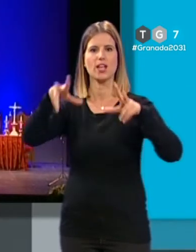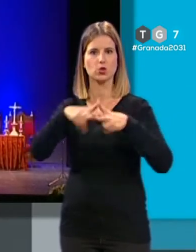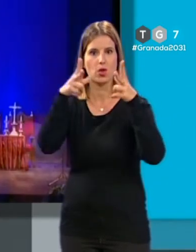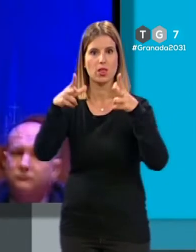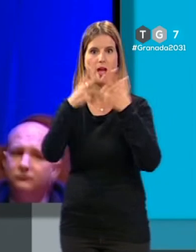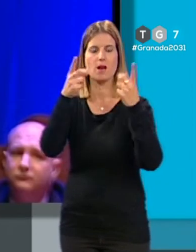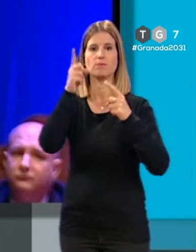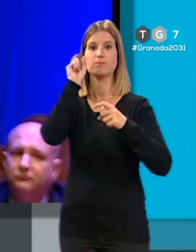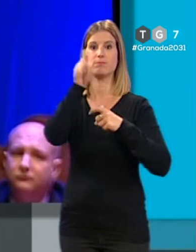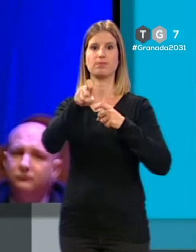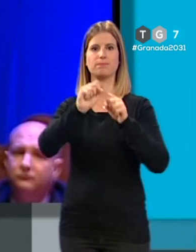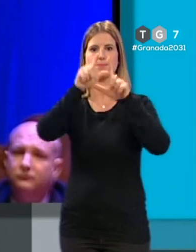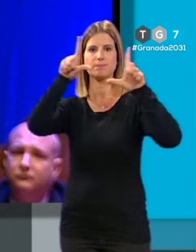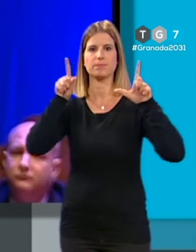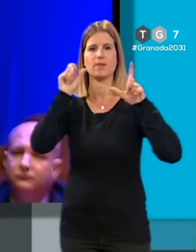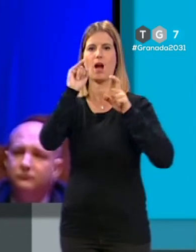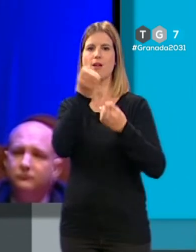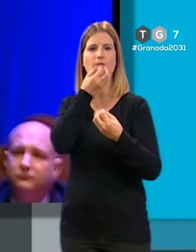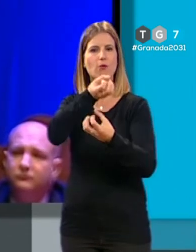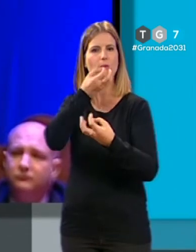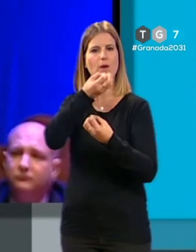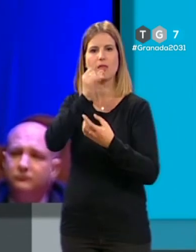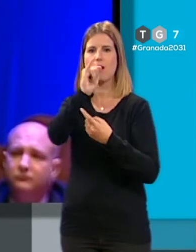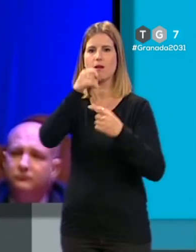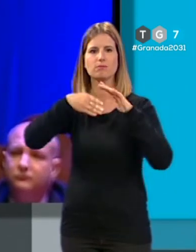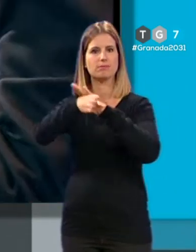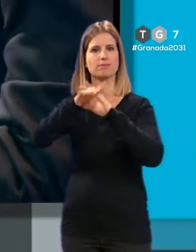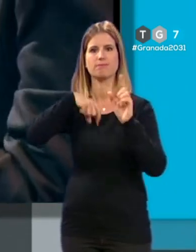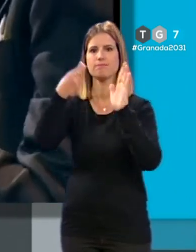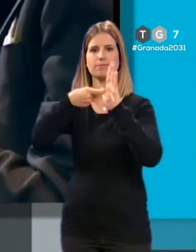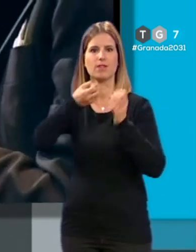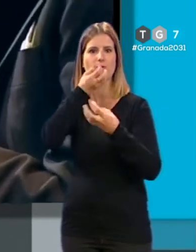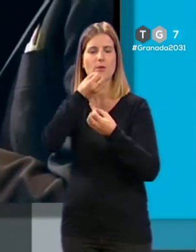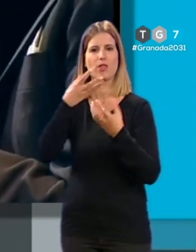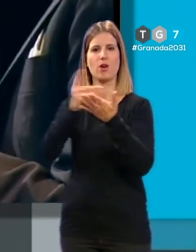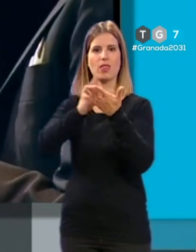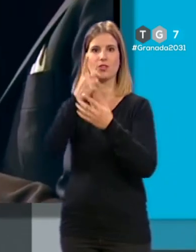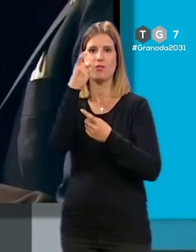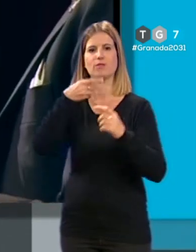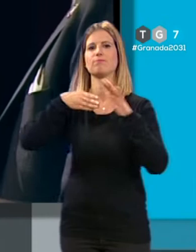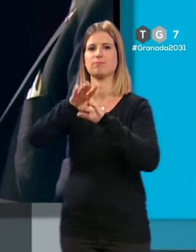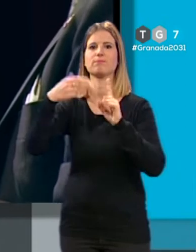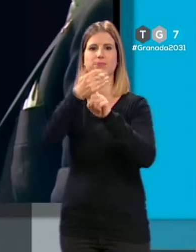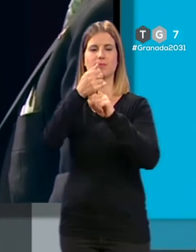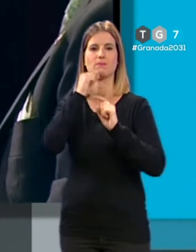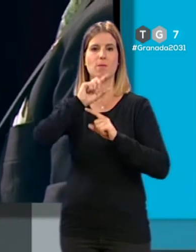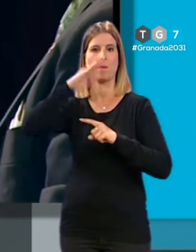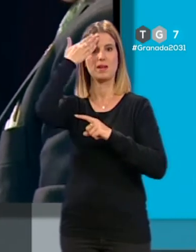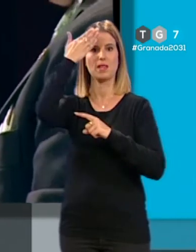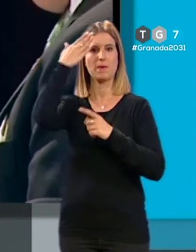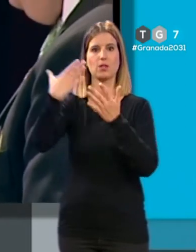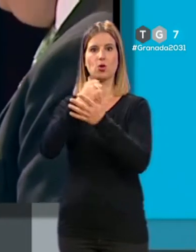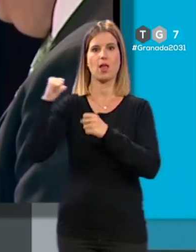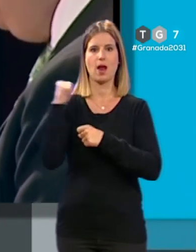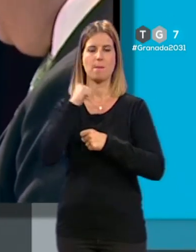Con un solo clic encuentras la información que necesitas, los datos que te faltan. Las principales devociones granadinas, todas las